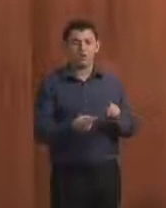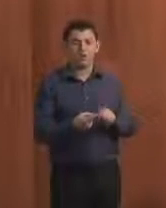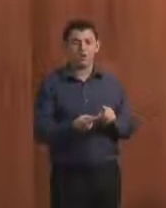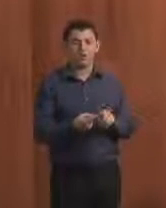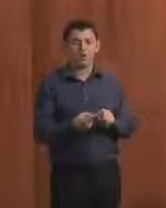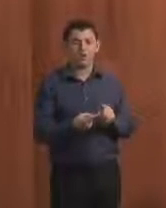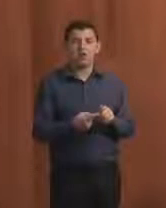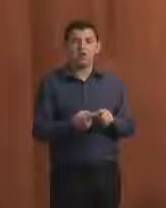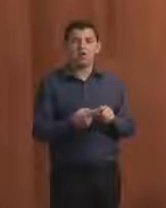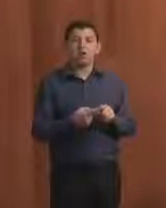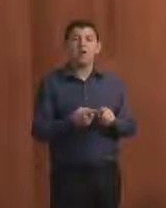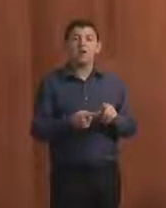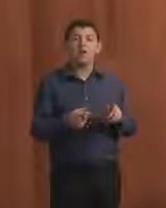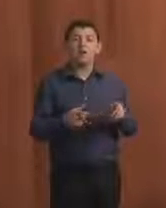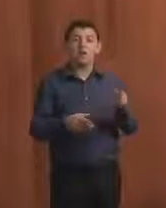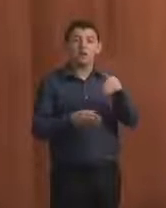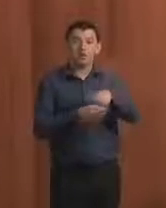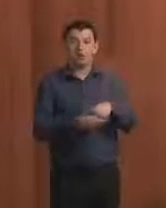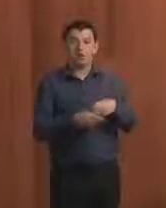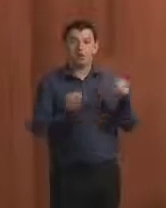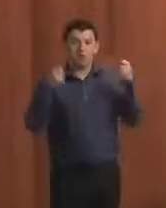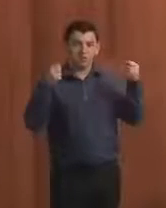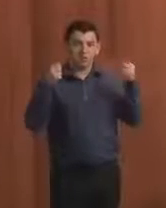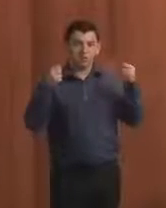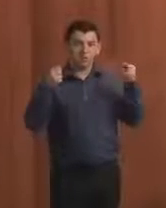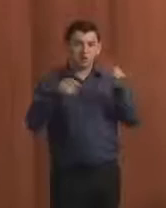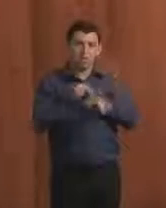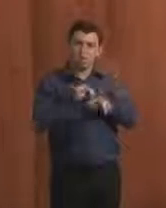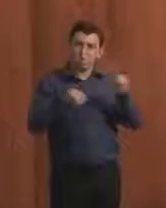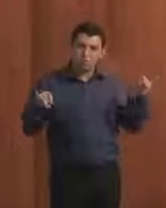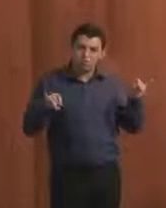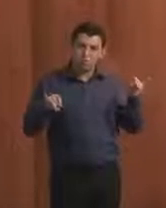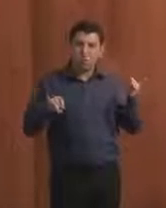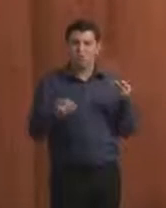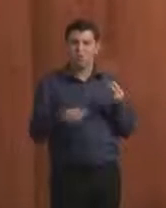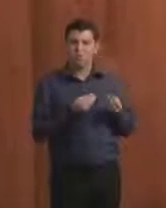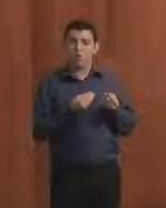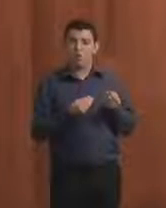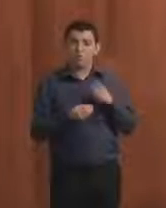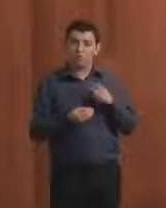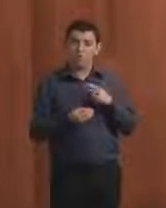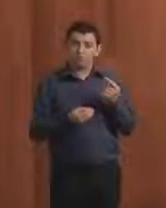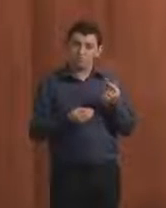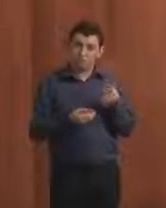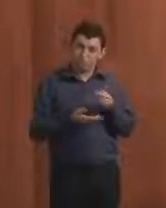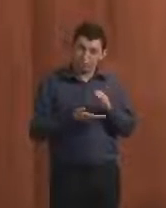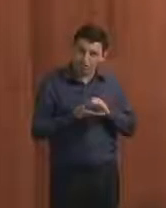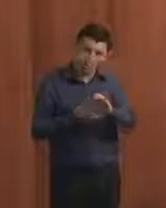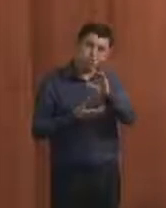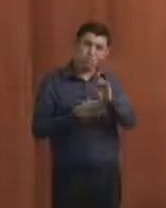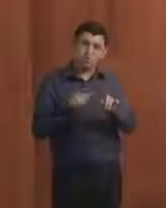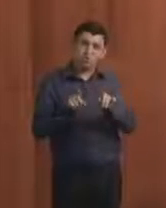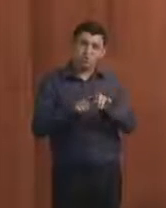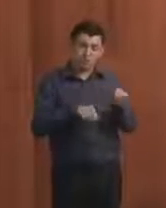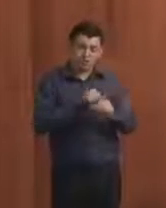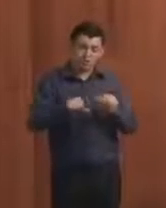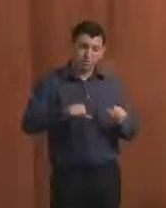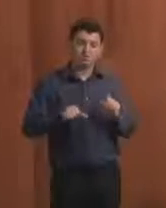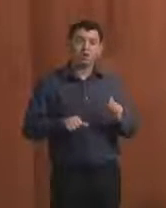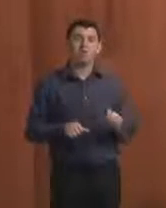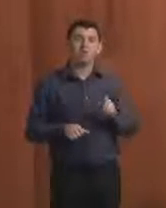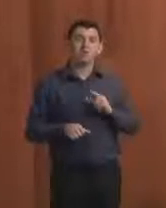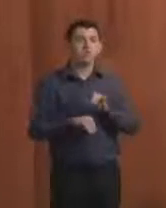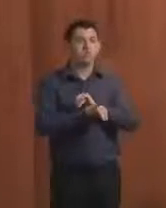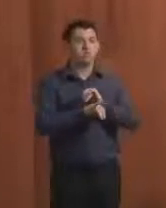campanhas, o quanto isso vai ser divulgado a partir das novas alterações da reforma, e que isso seja